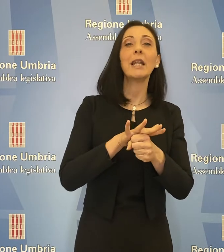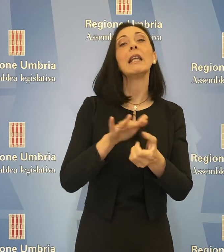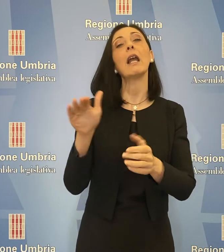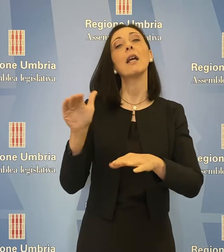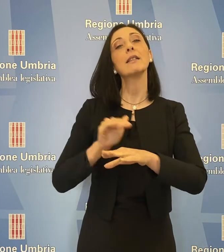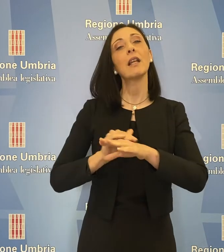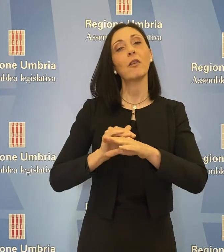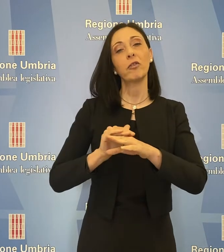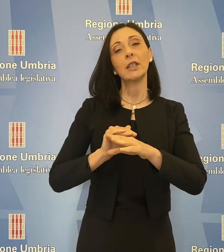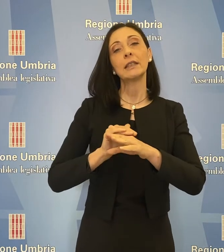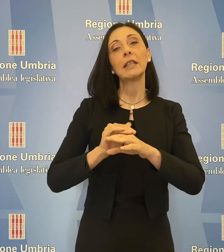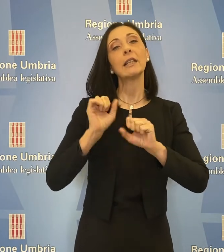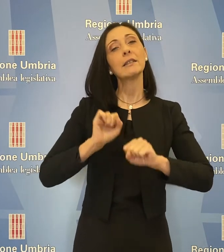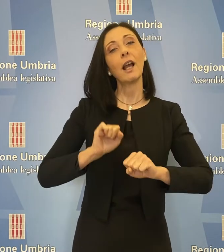servizi sanitari e sociali.